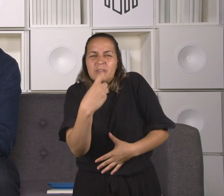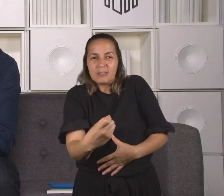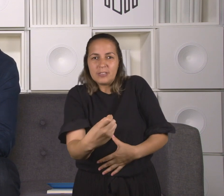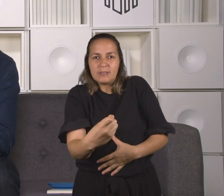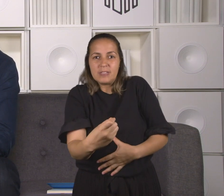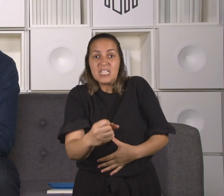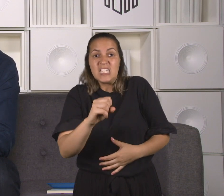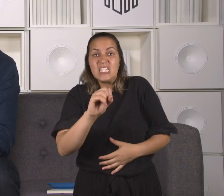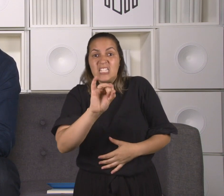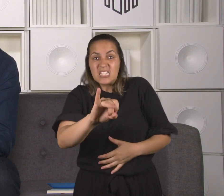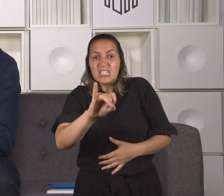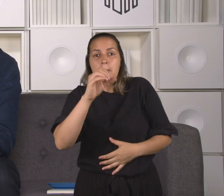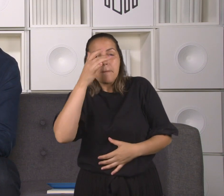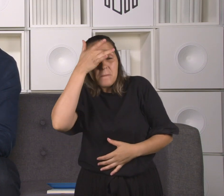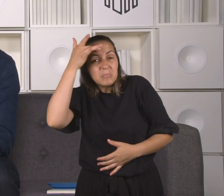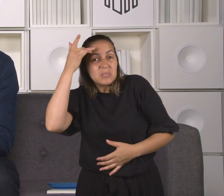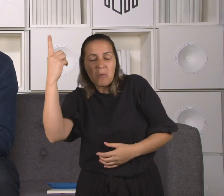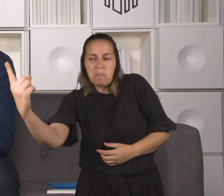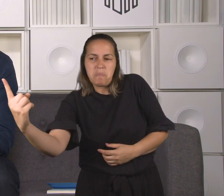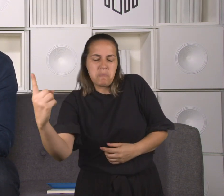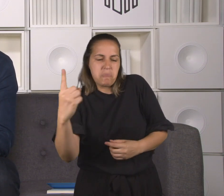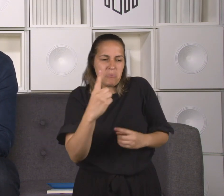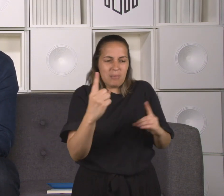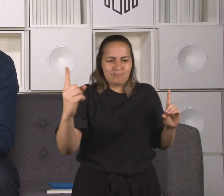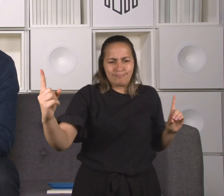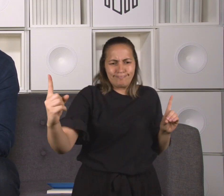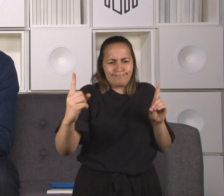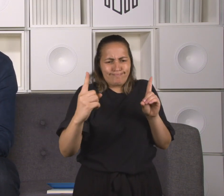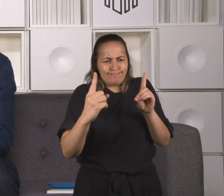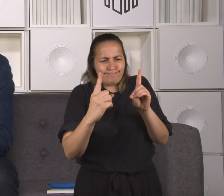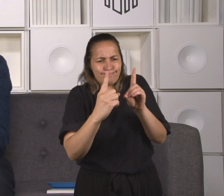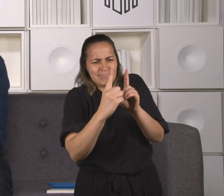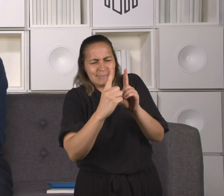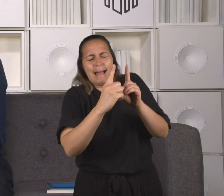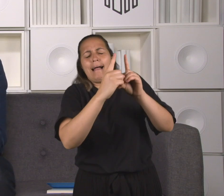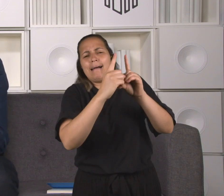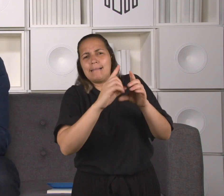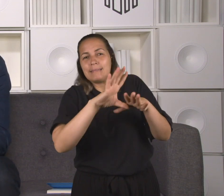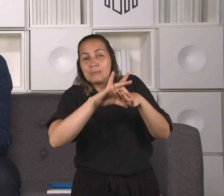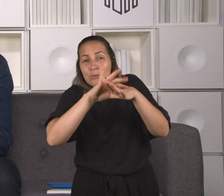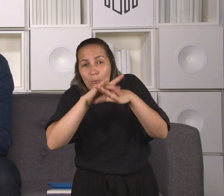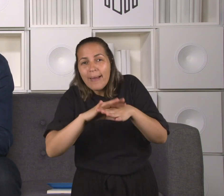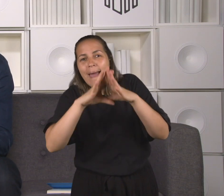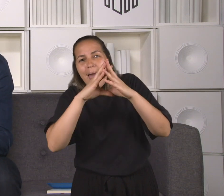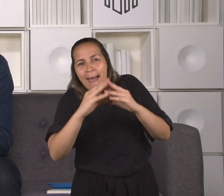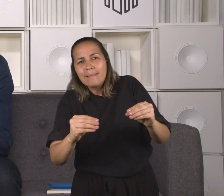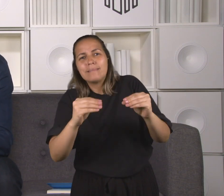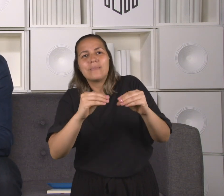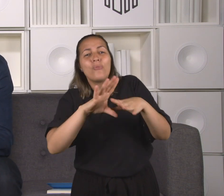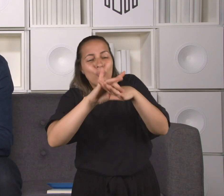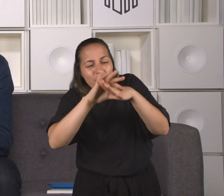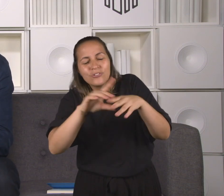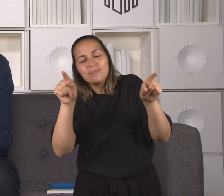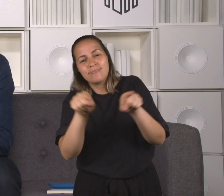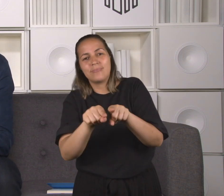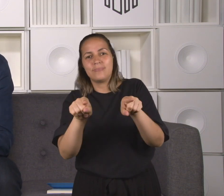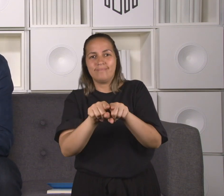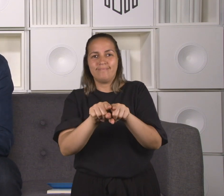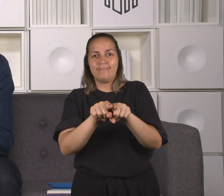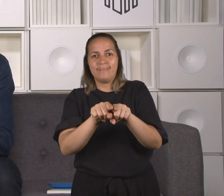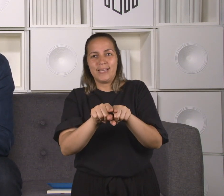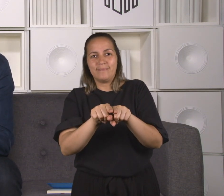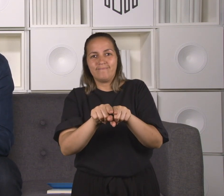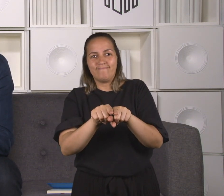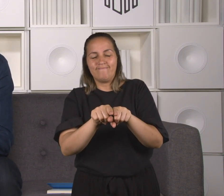contrairia a lepra e se tornaria impuro. Por isso é que Lucas faz questão de dizer que quando aquele homem se